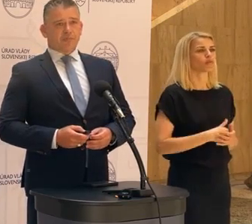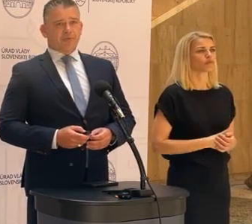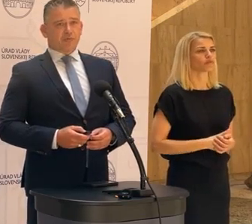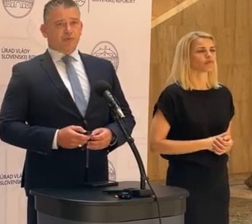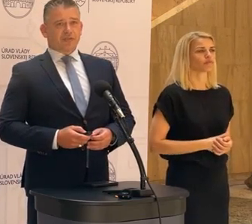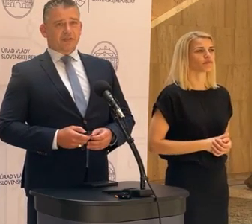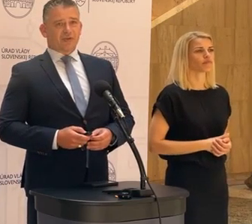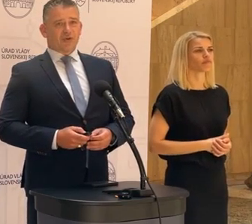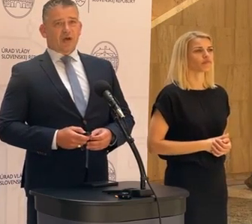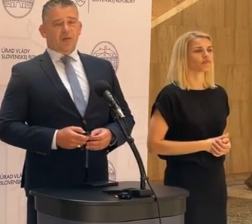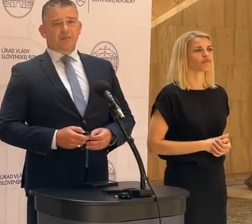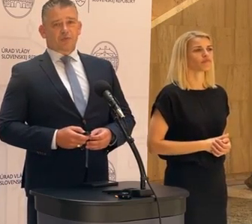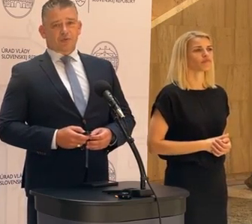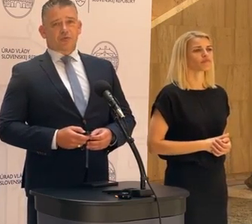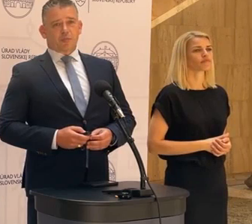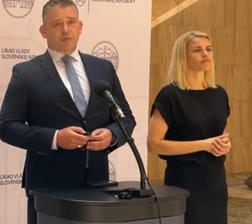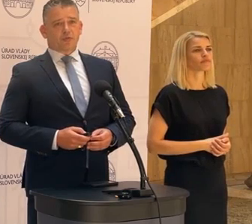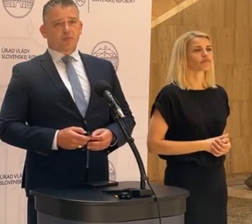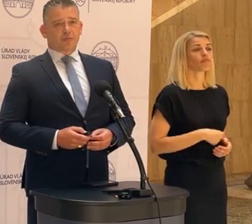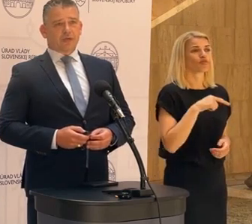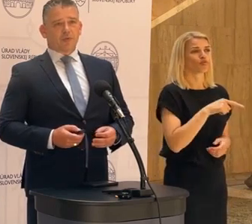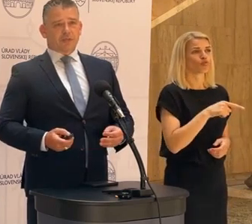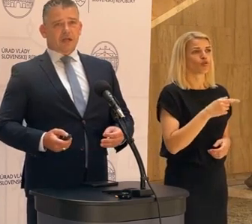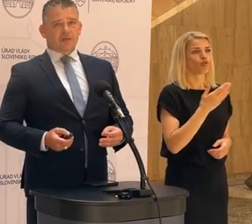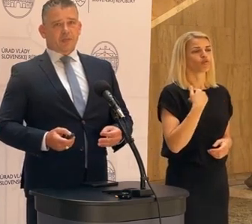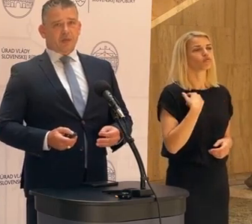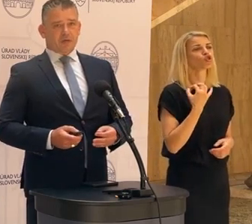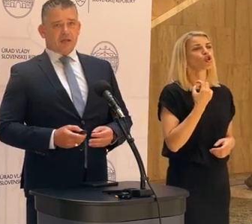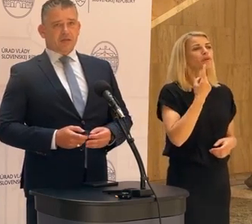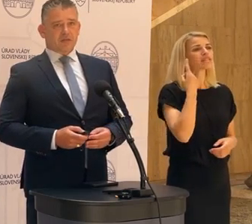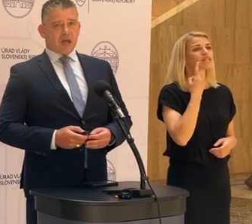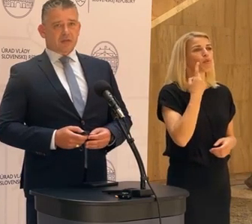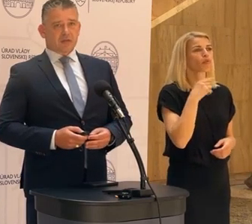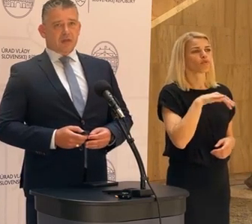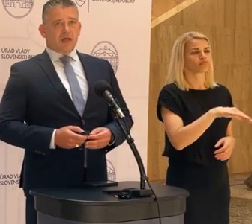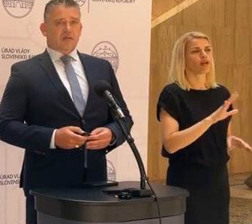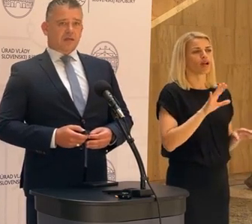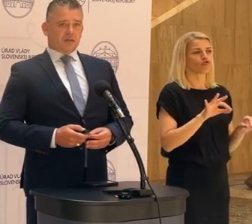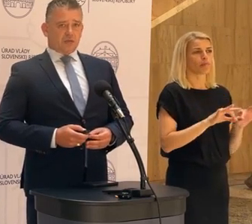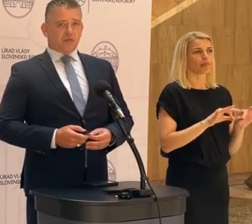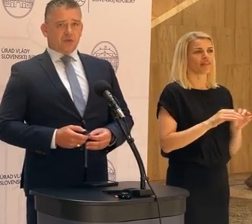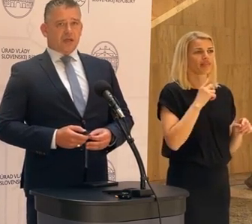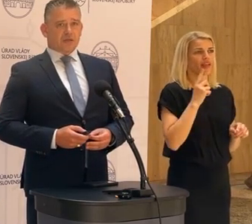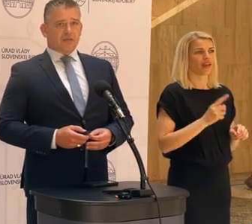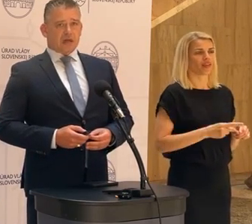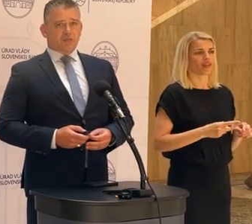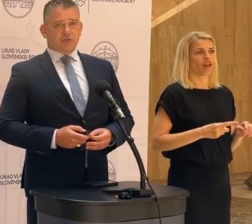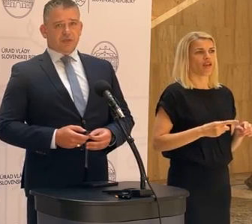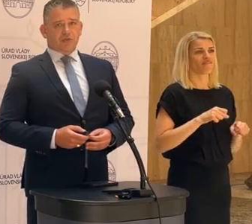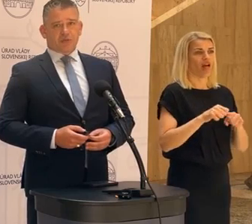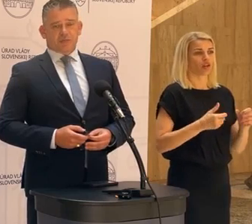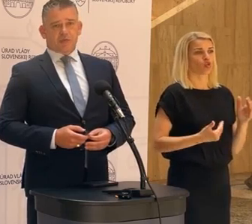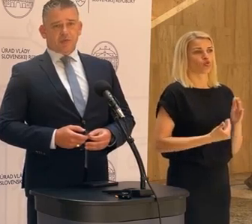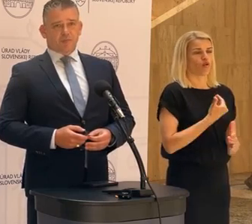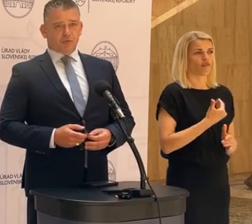Áno, neprepočuli ste to a to, čo som spomenul, je momentálne v príprave nariadenia vlády a na základe toho nového nariadenia vlády